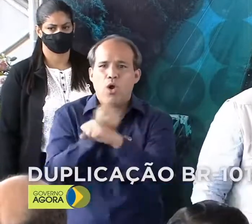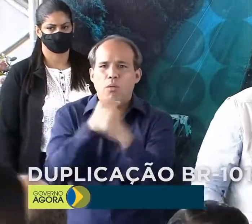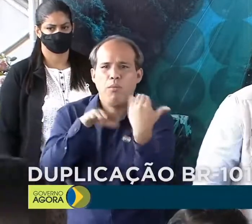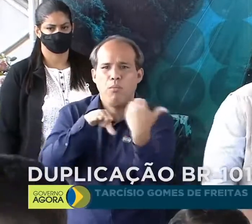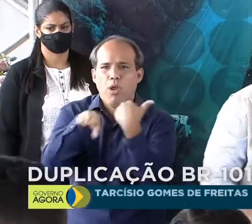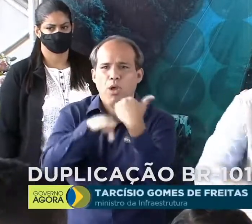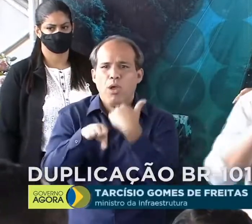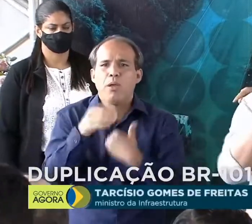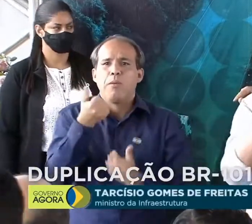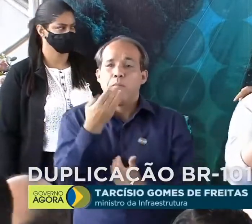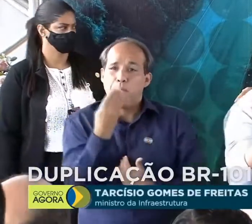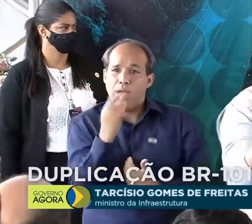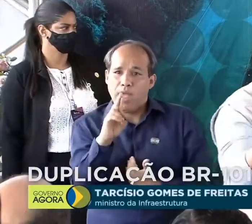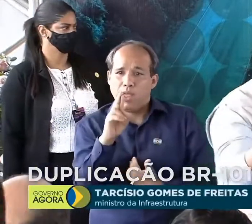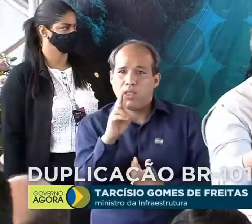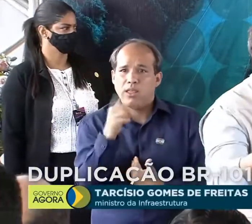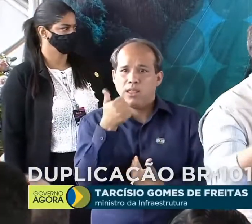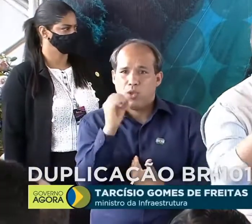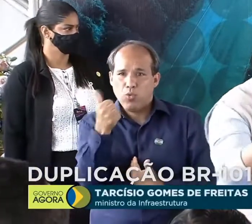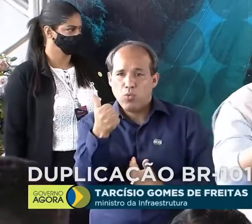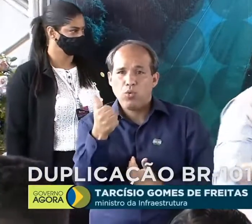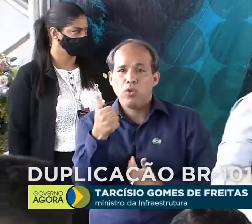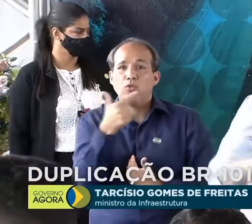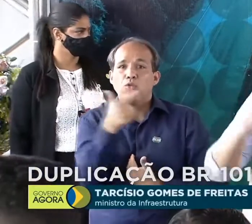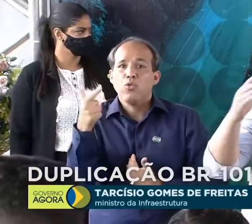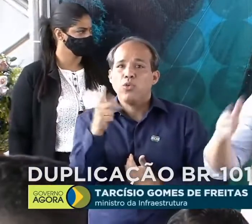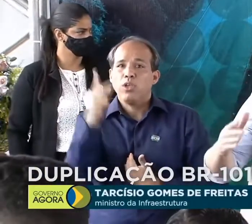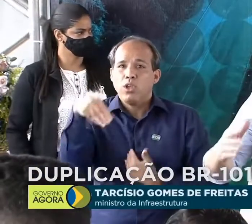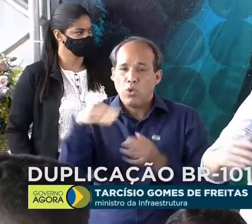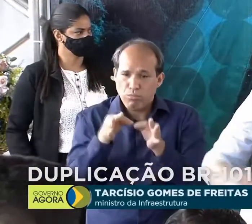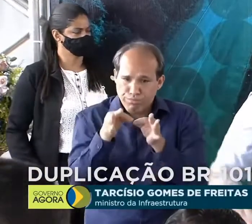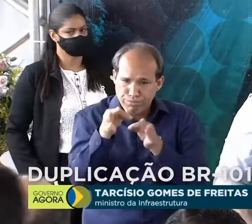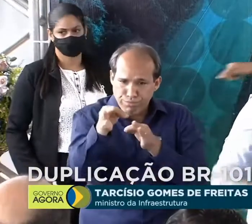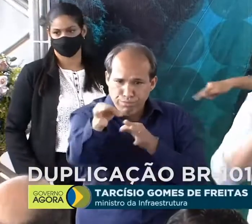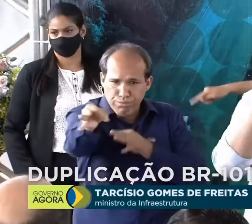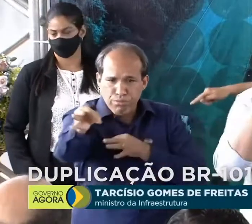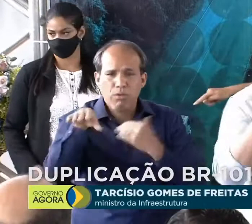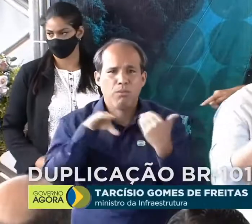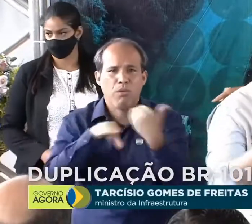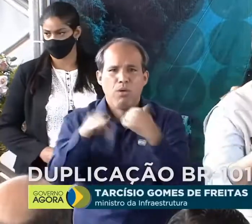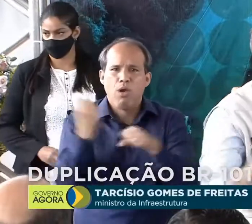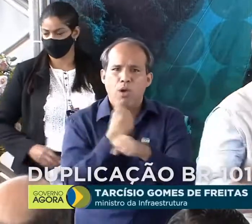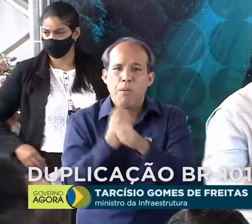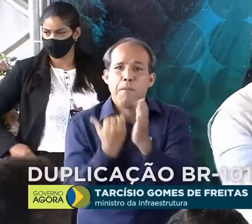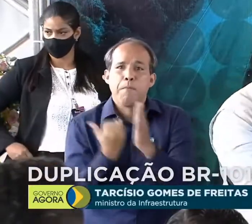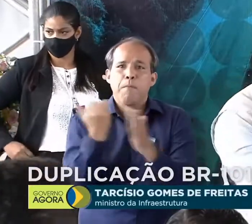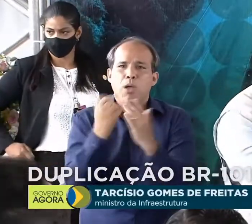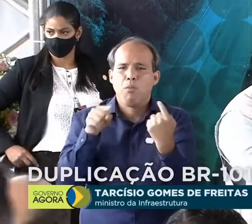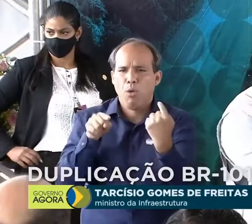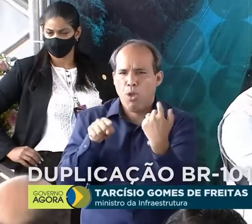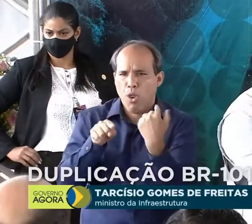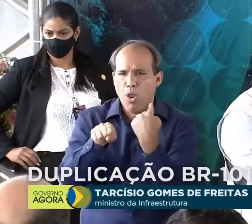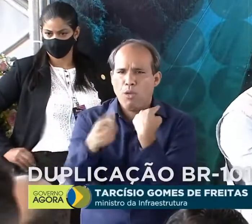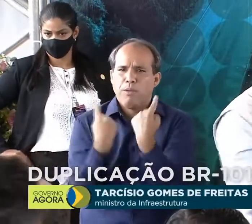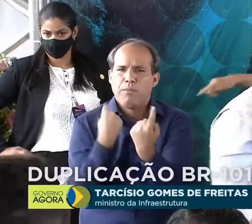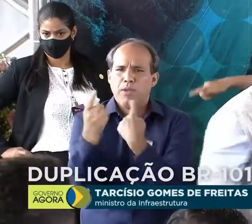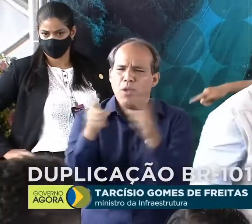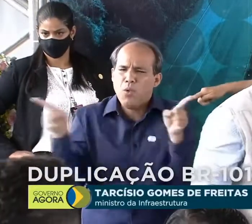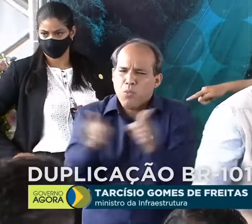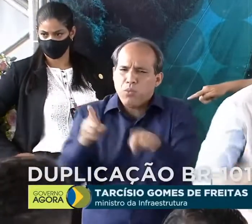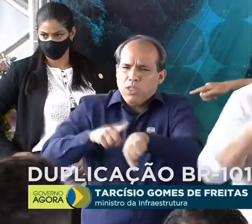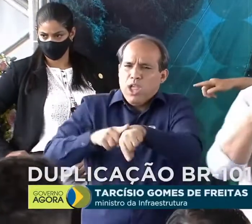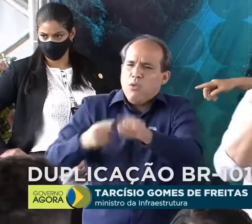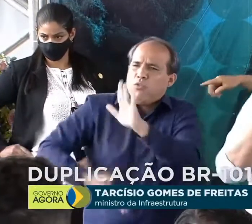-101. 22 quilômetros de duplicação em pavimento rígido. 22 quilômetros que vão diminuir o tempo de